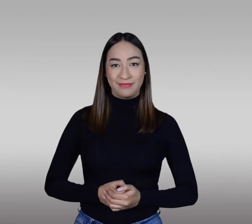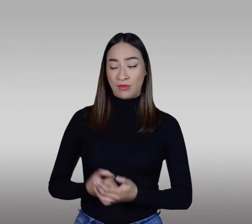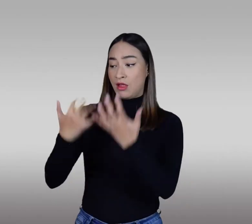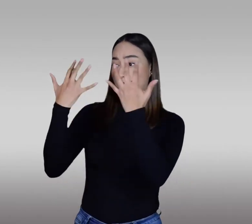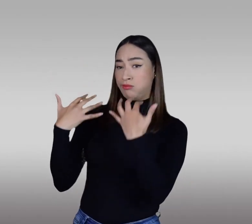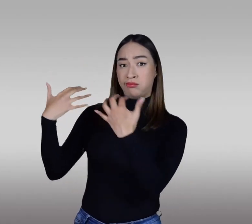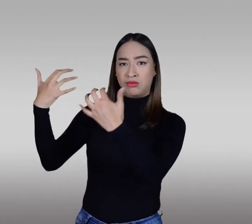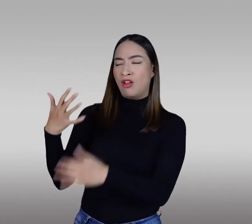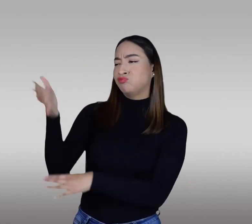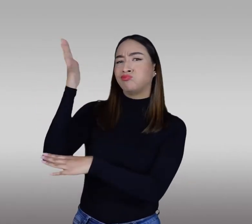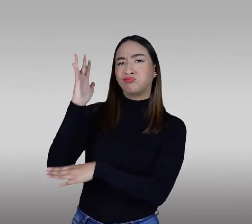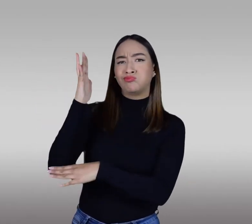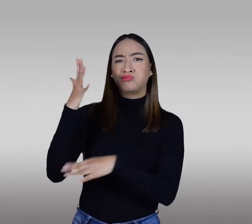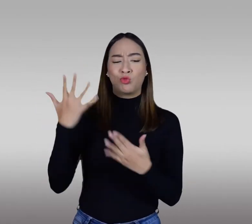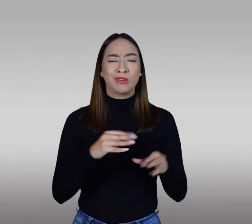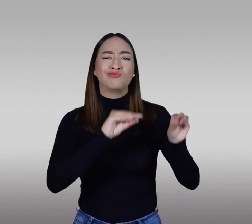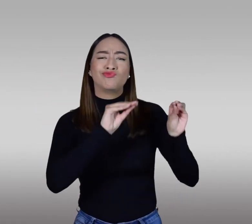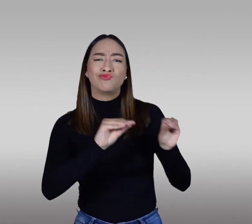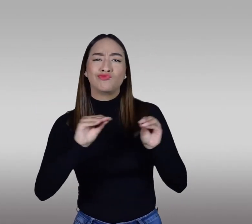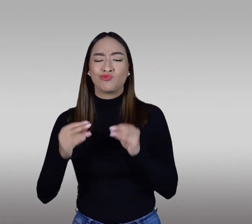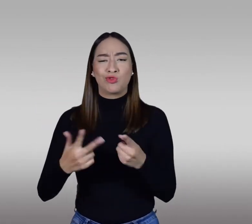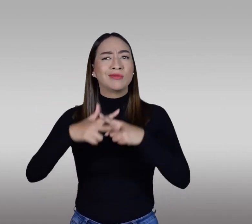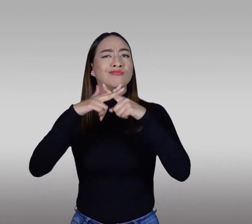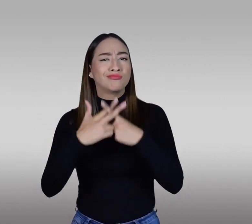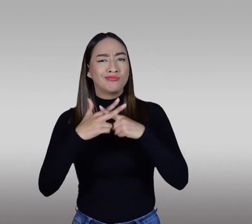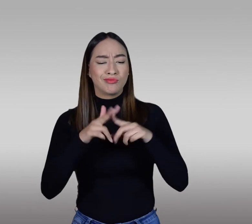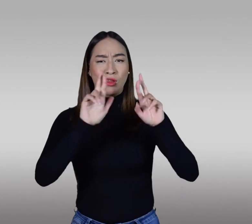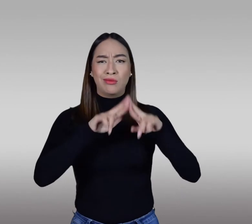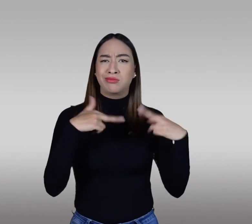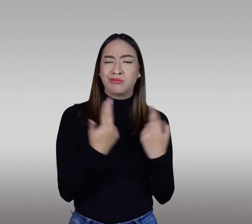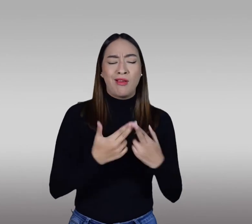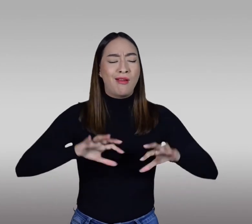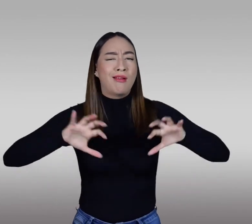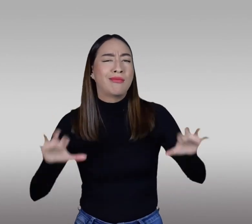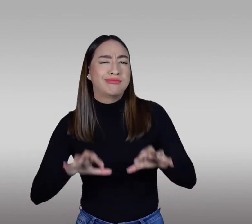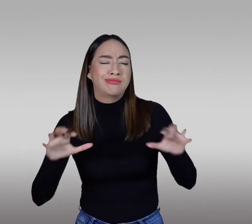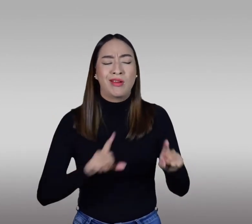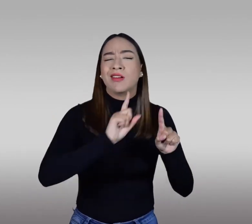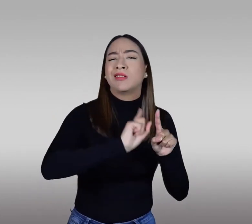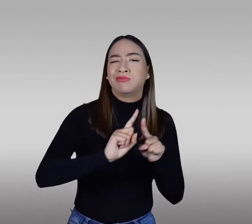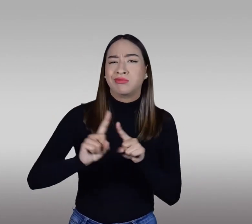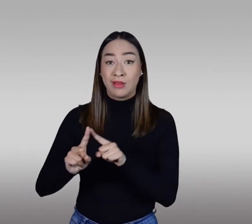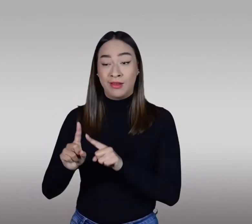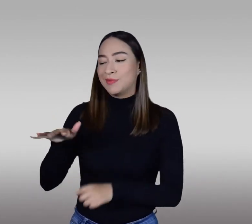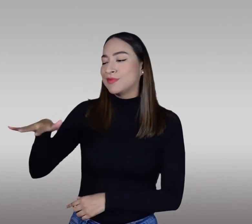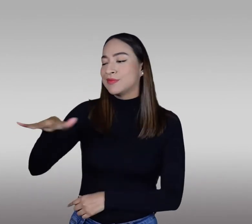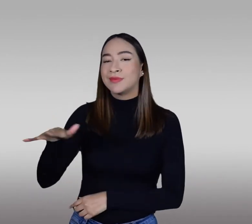En eventos, conferencias, capacitaciones, talleres, reuniones y demás actividades que cuenten con